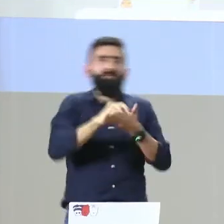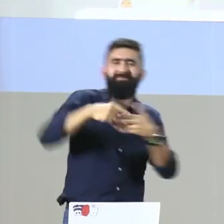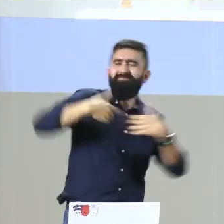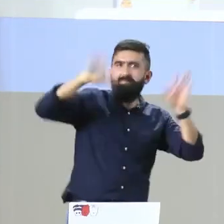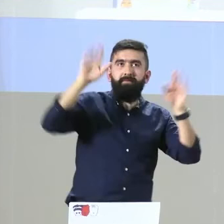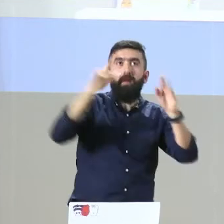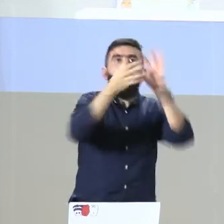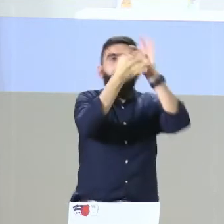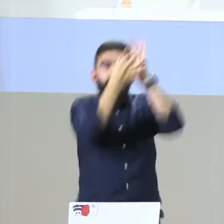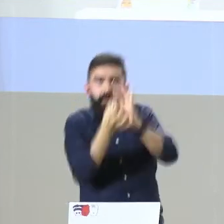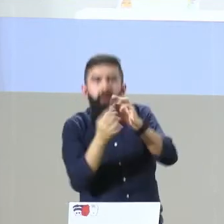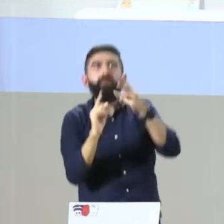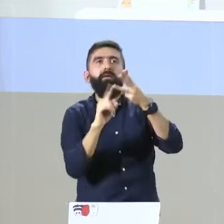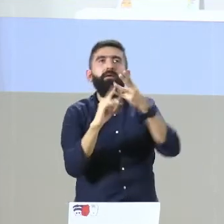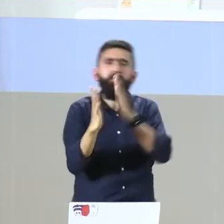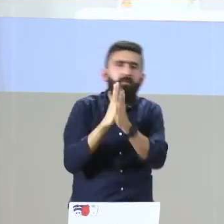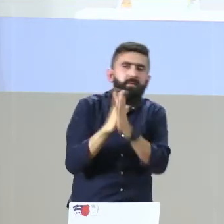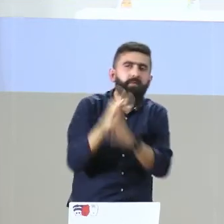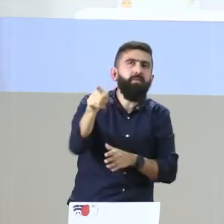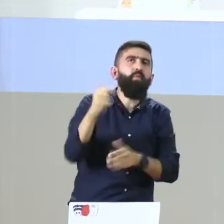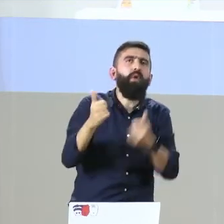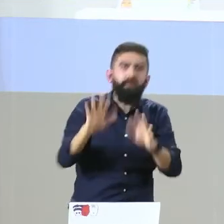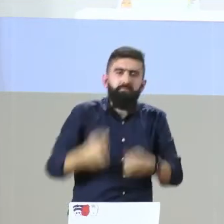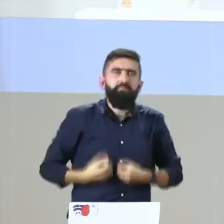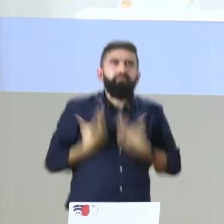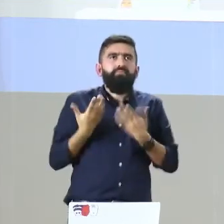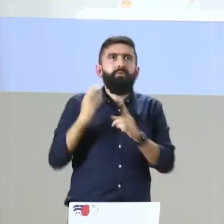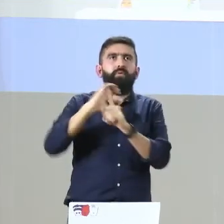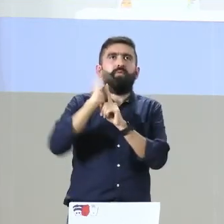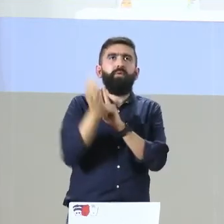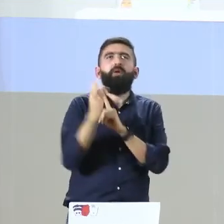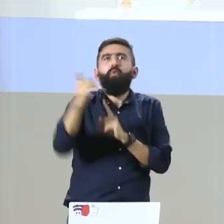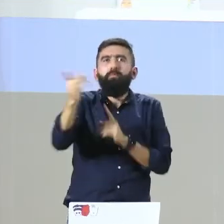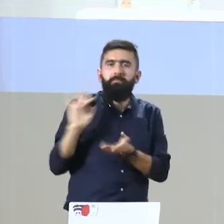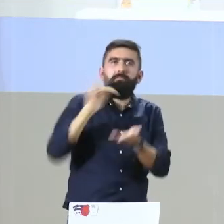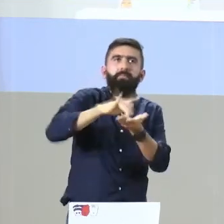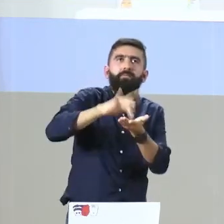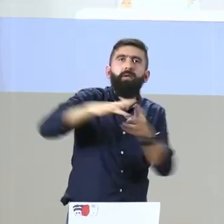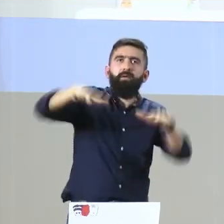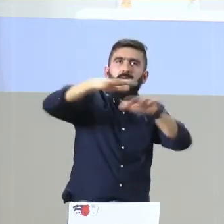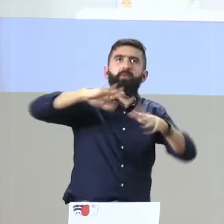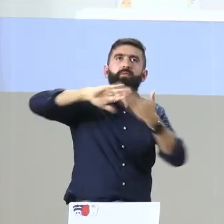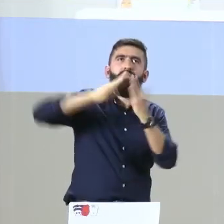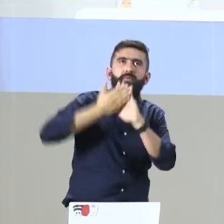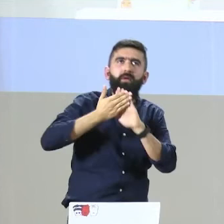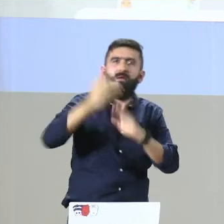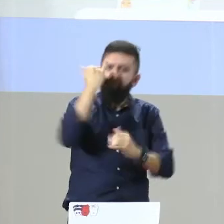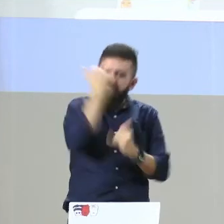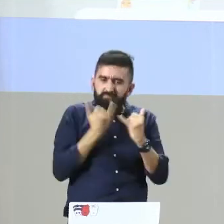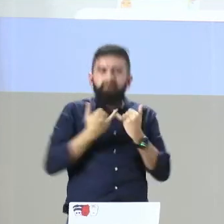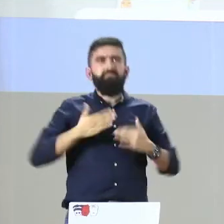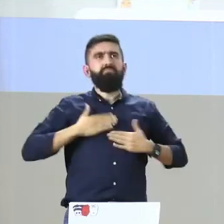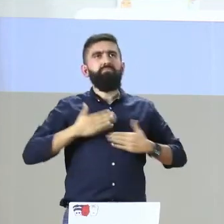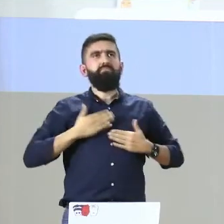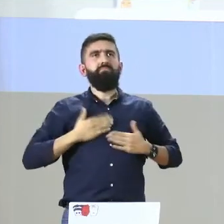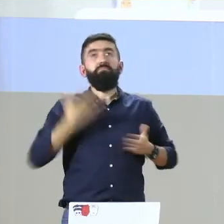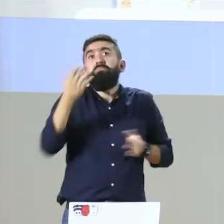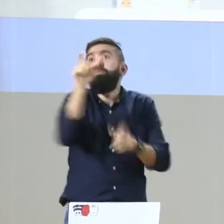Entonces, es saber cómo las personas sordas hacen uso de su lengua, de su comunidad y su cultura. ¿Usted en qué,